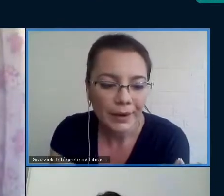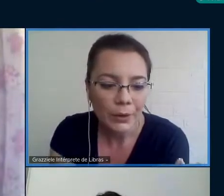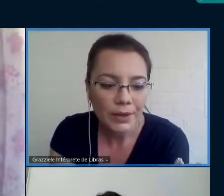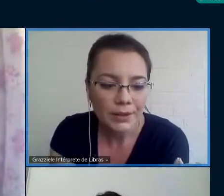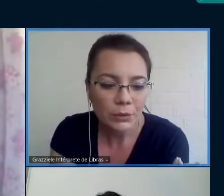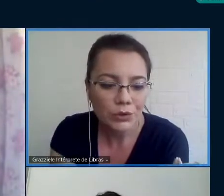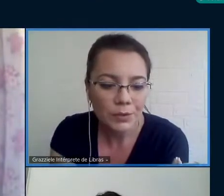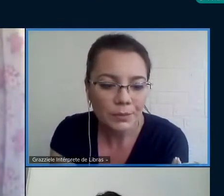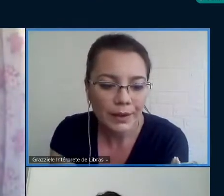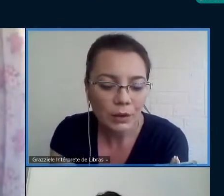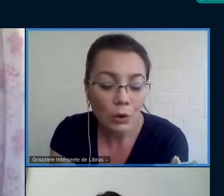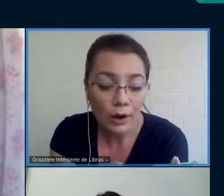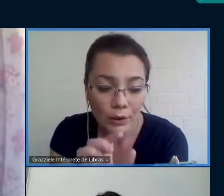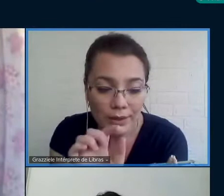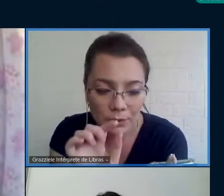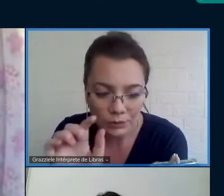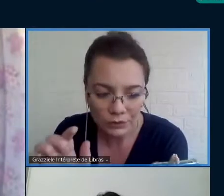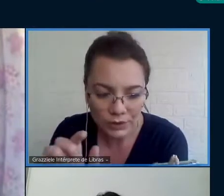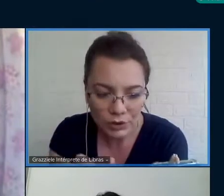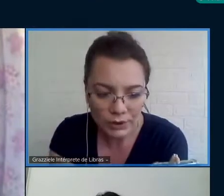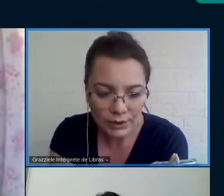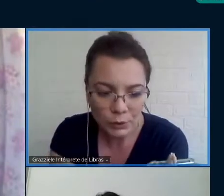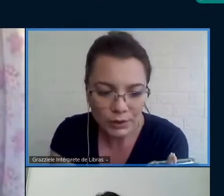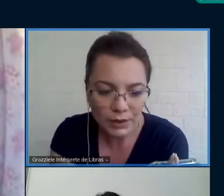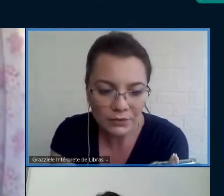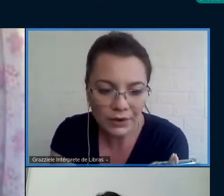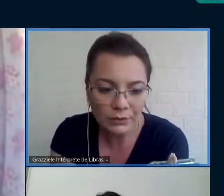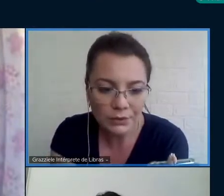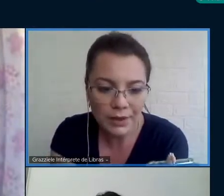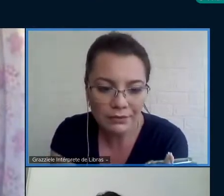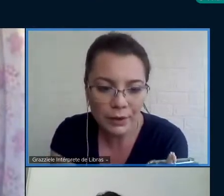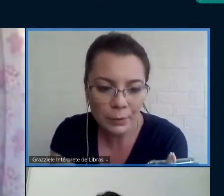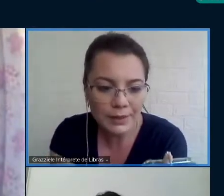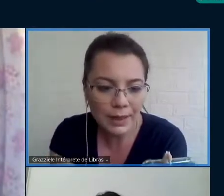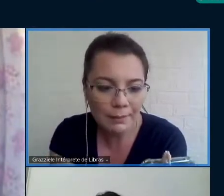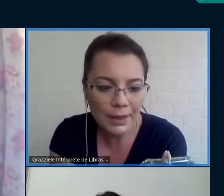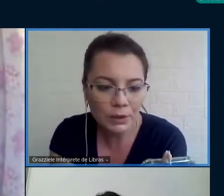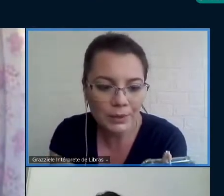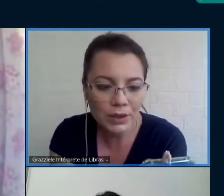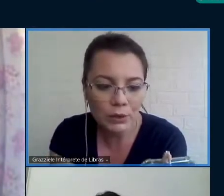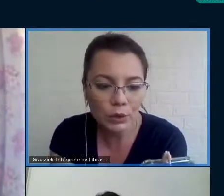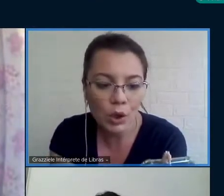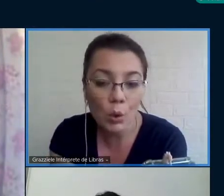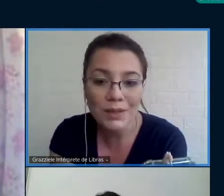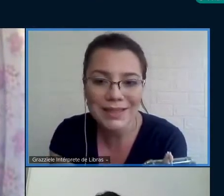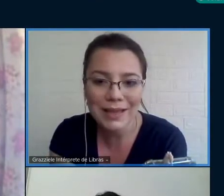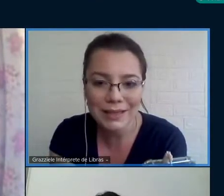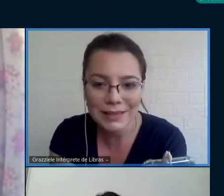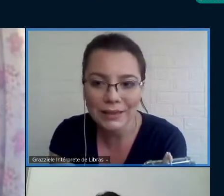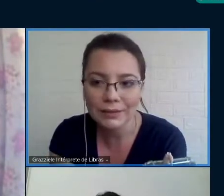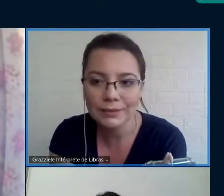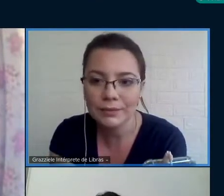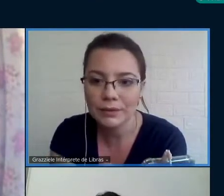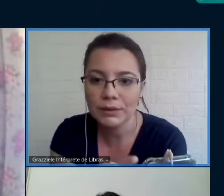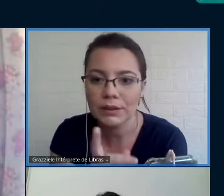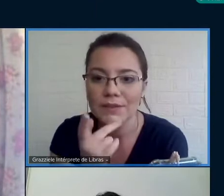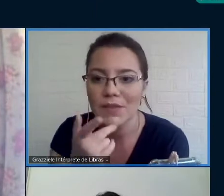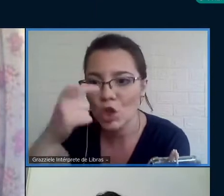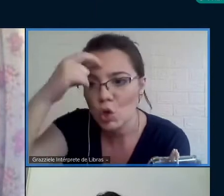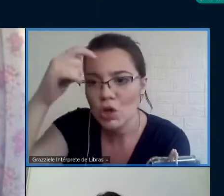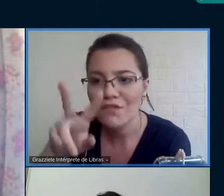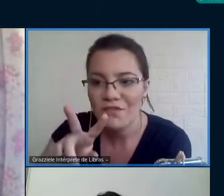Aqui também, a oração desperta, a oração que você disse, o significado não se refere ao pensamento, mas a toda a consciência.